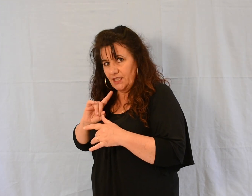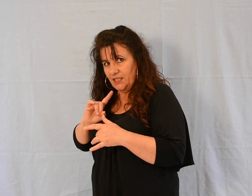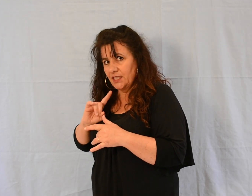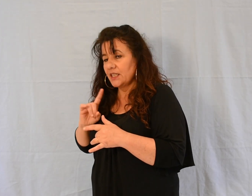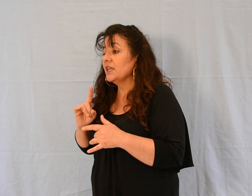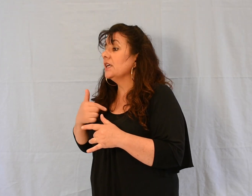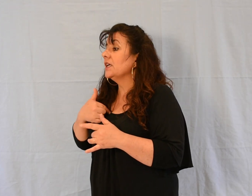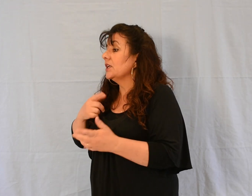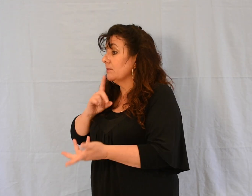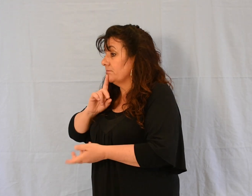te le dis,